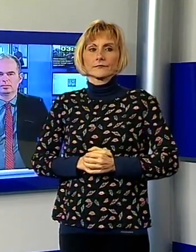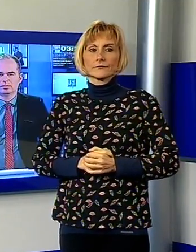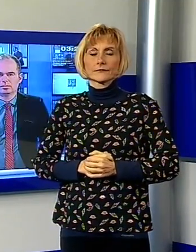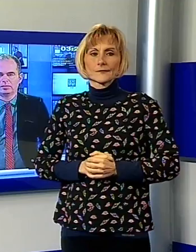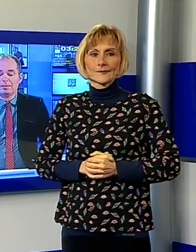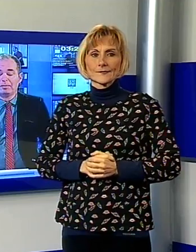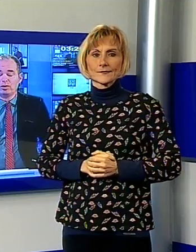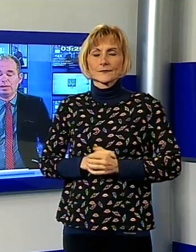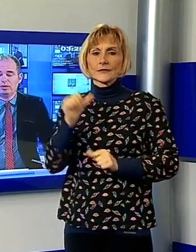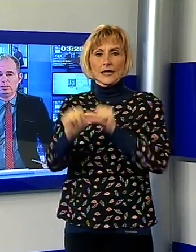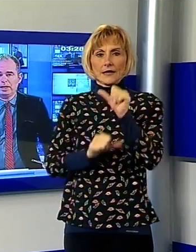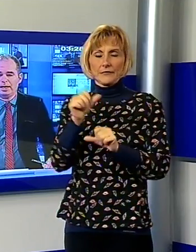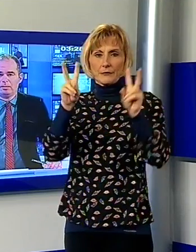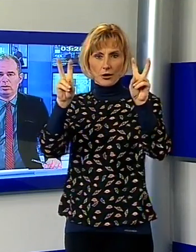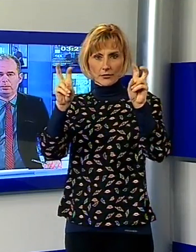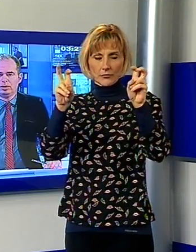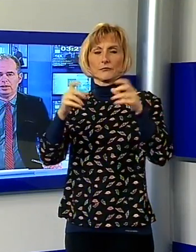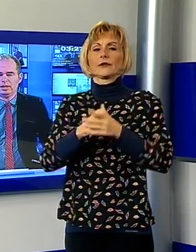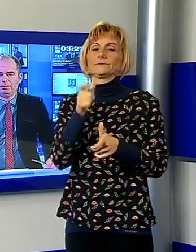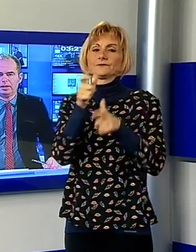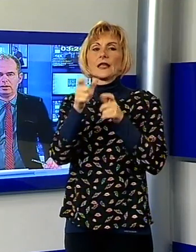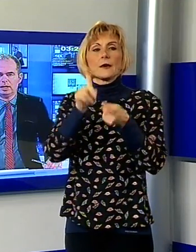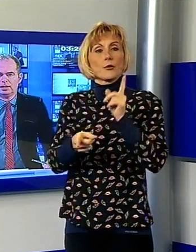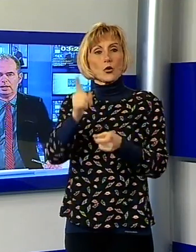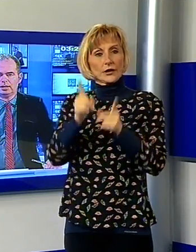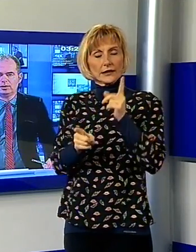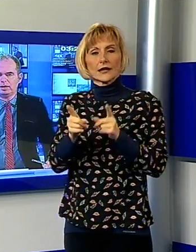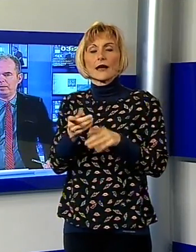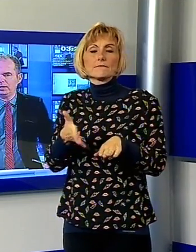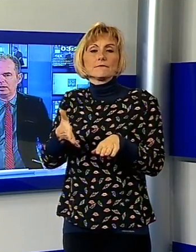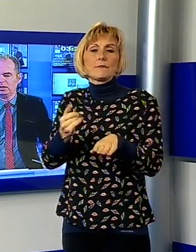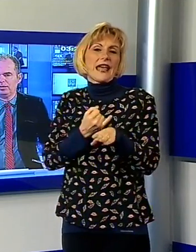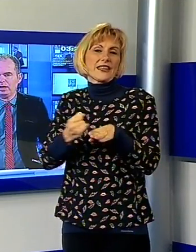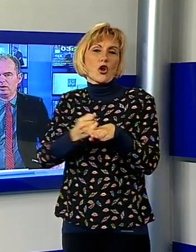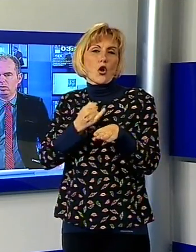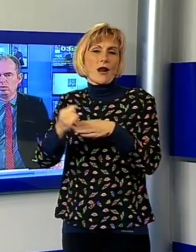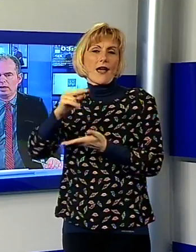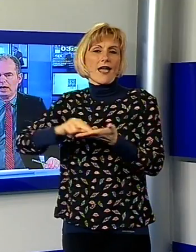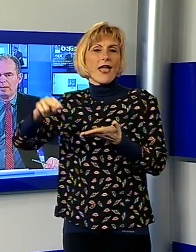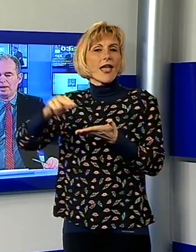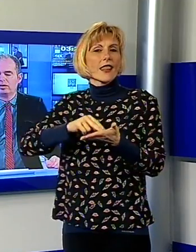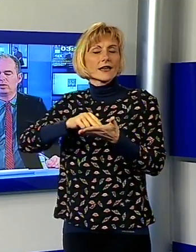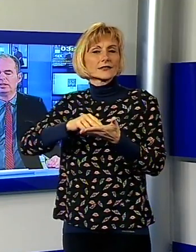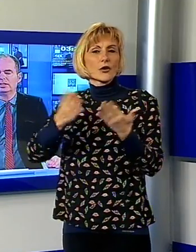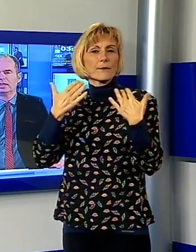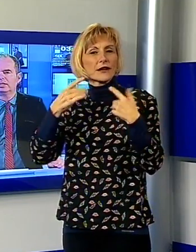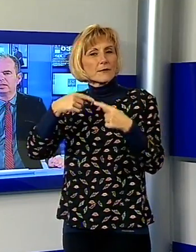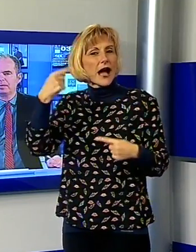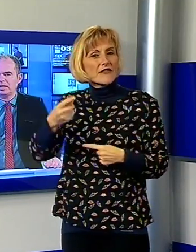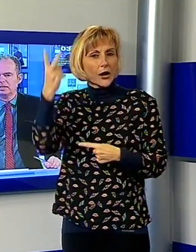Cambiamo argomento, parliamo di politica, in particolare delle elezioni amministrative a Lucca. Mercoledì sera si saprà se